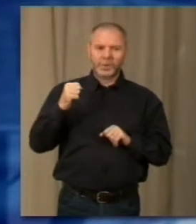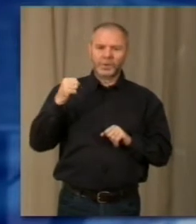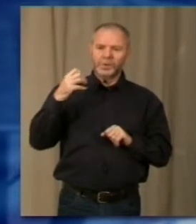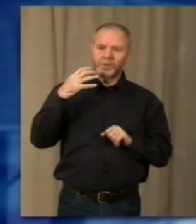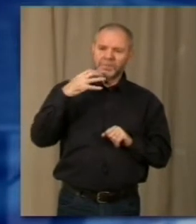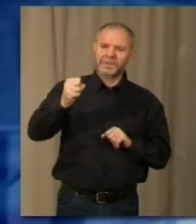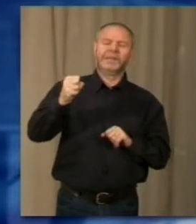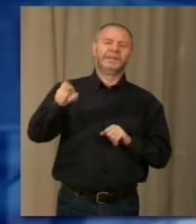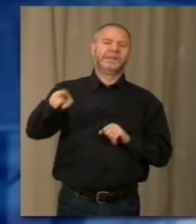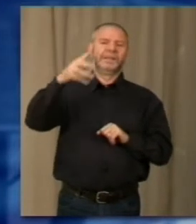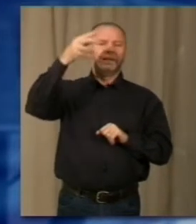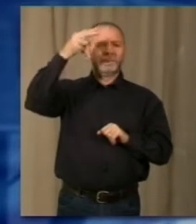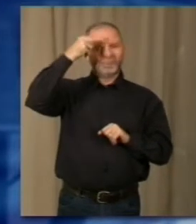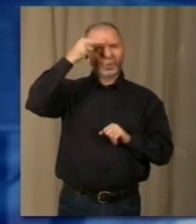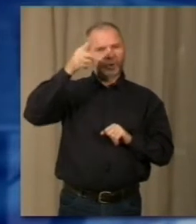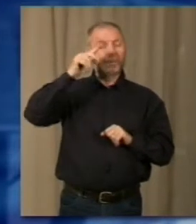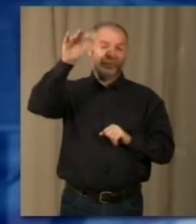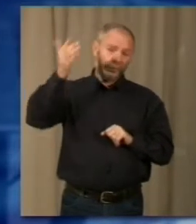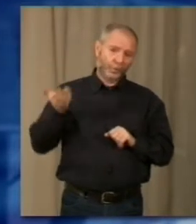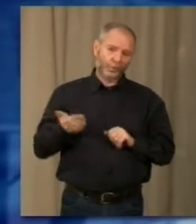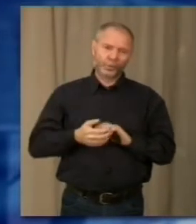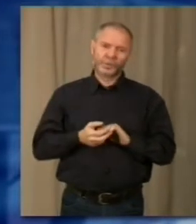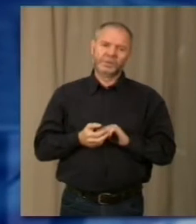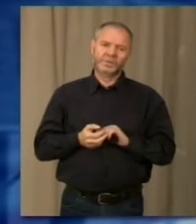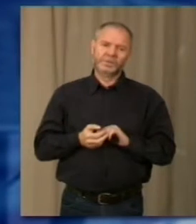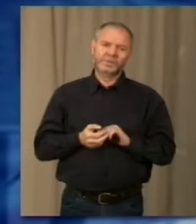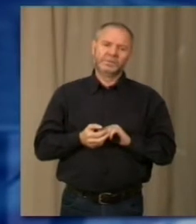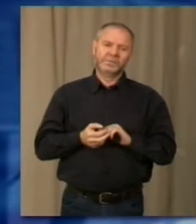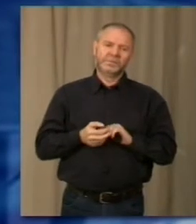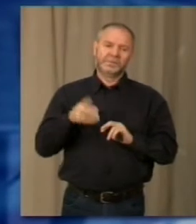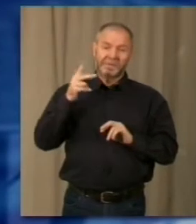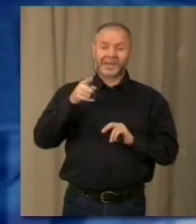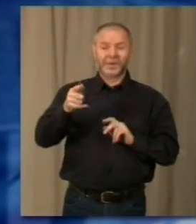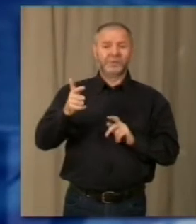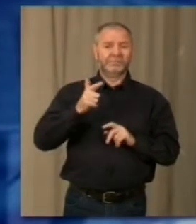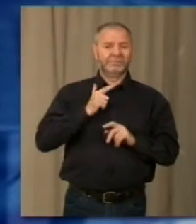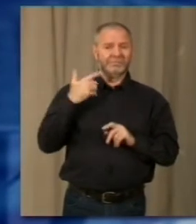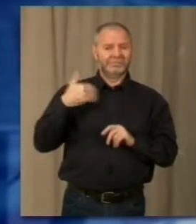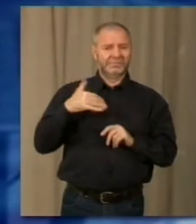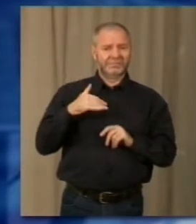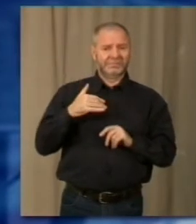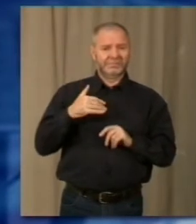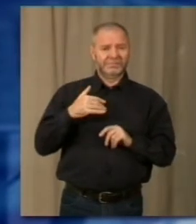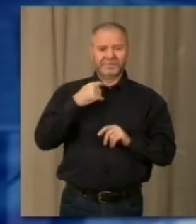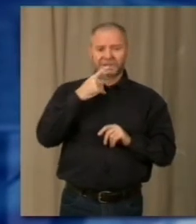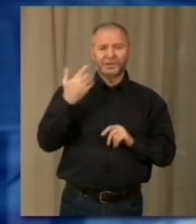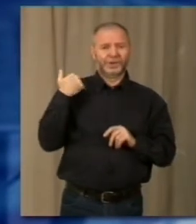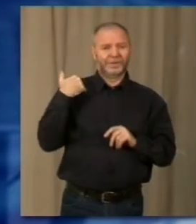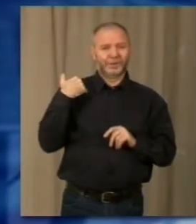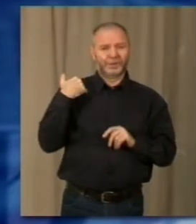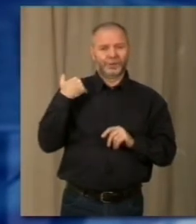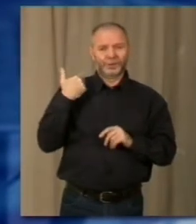e tenersela con sé per il loro futuro, a me hanno regalato tanto perché come ti dicevo prima,